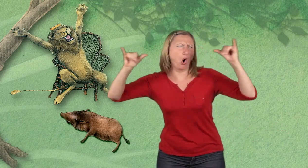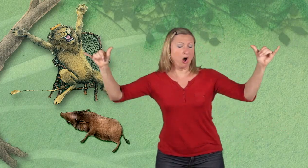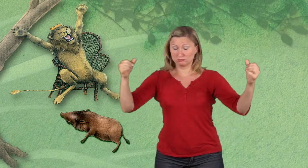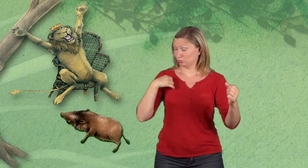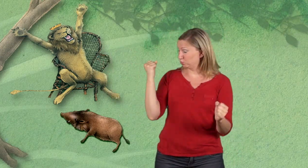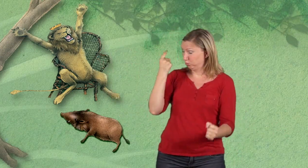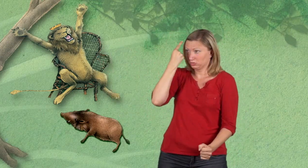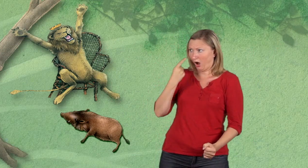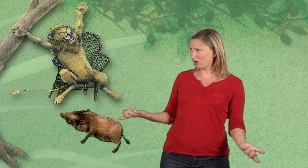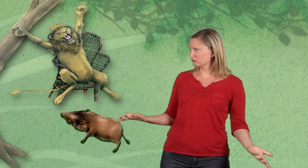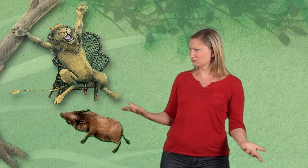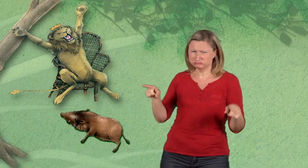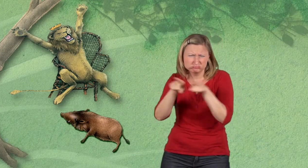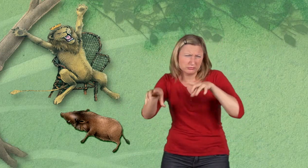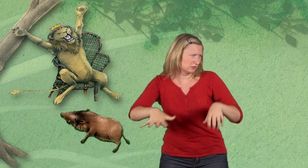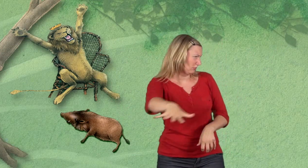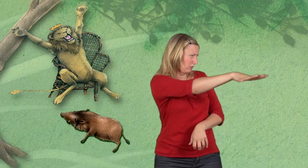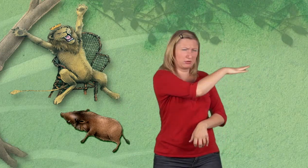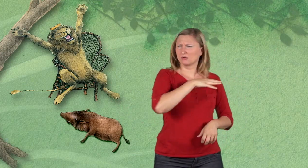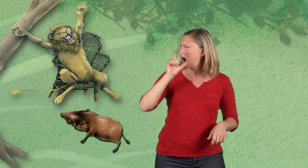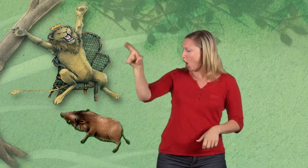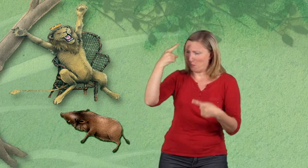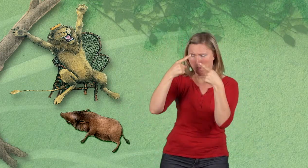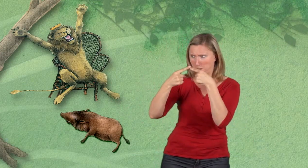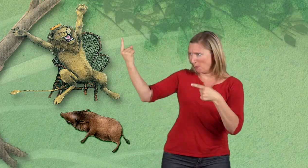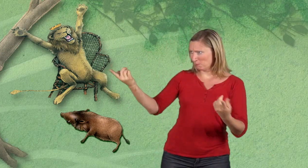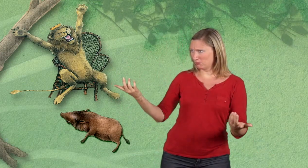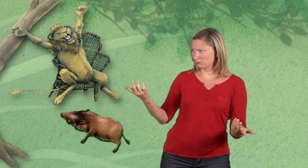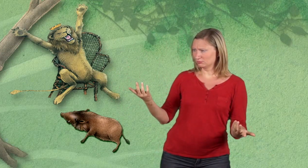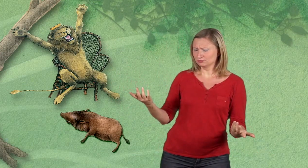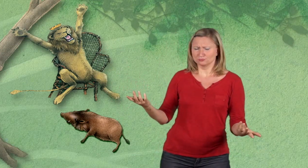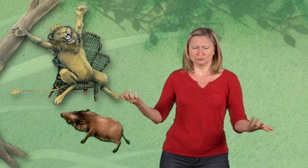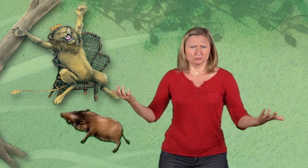Gebrüll geht mir entsetzlich auf die Nerven. Du machst damit bloß alle Tiere verrückt.